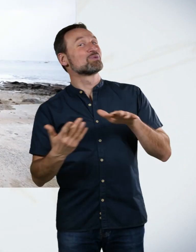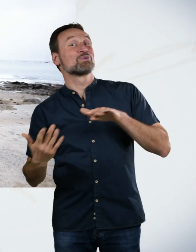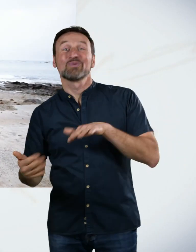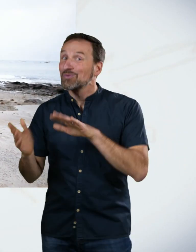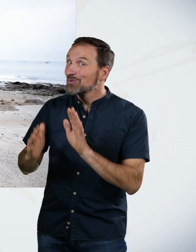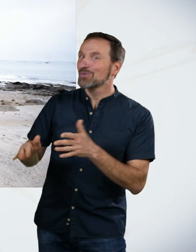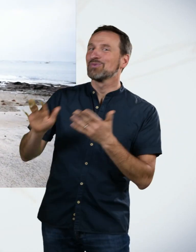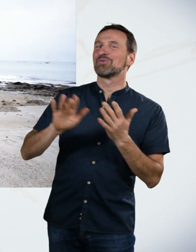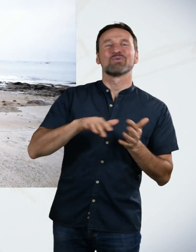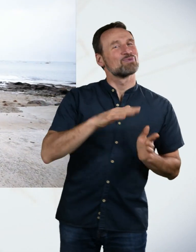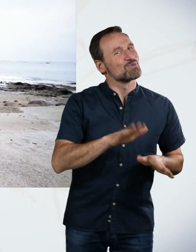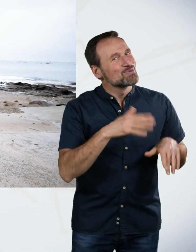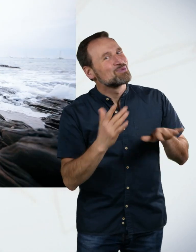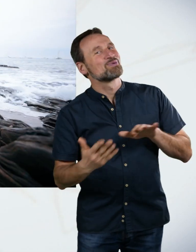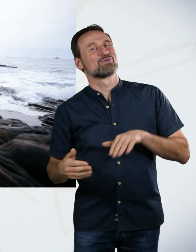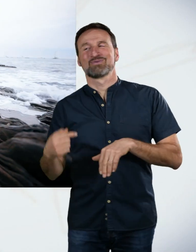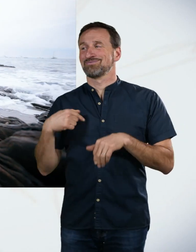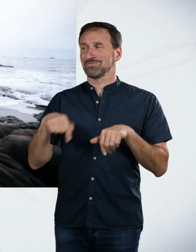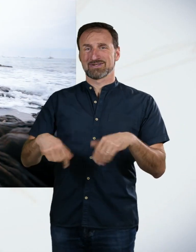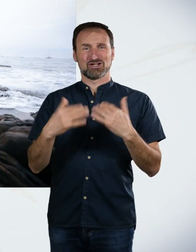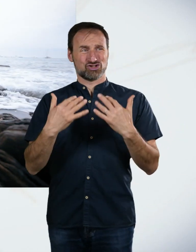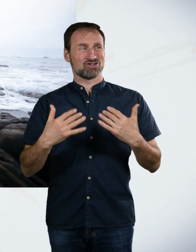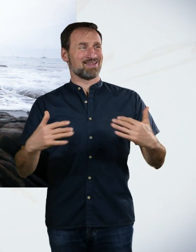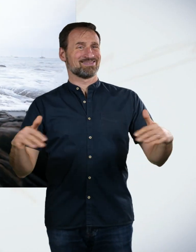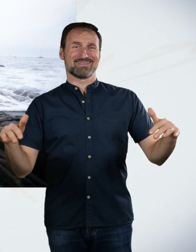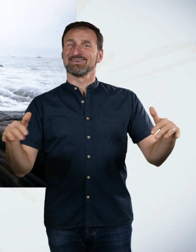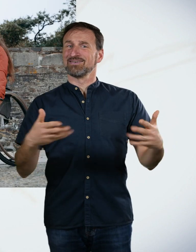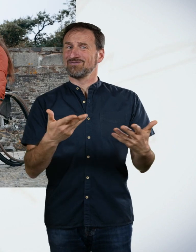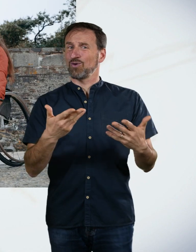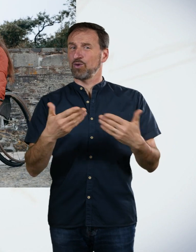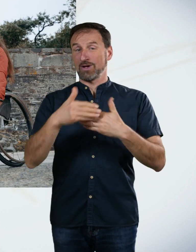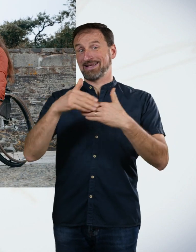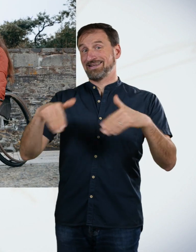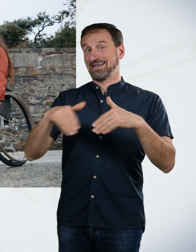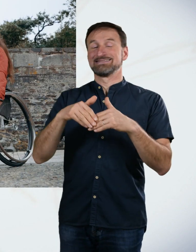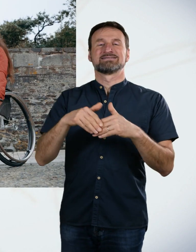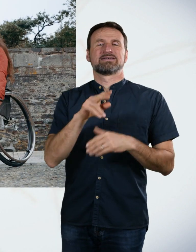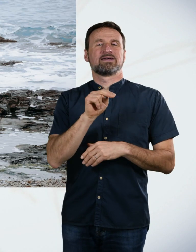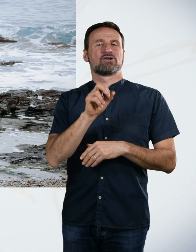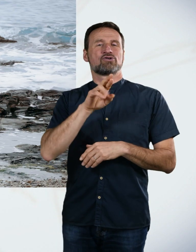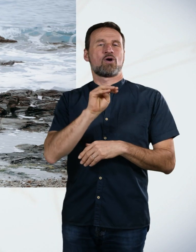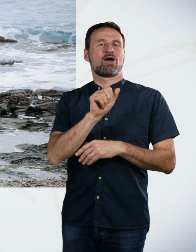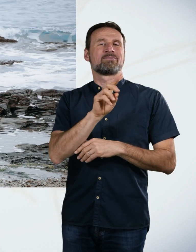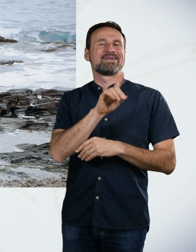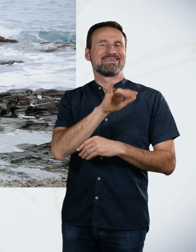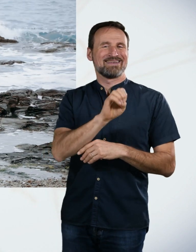Ich befinde mich am Strand. Eigentlich direkt an der Grenze zwischen der Normadie und der Bretagne. Mit unheimlich viel Wind.